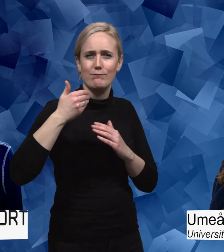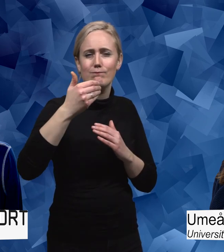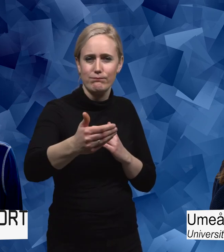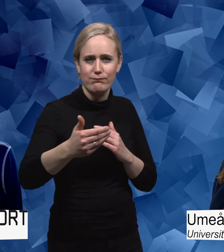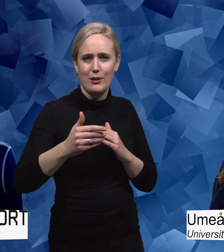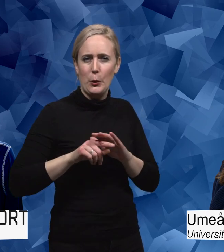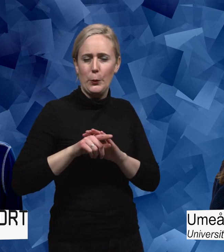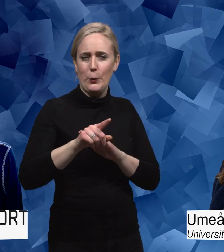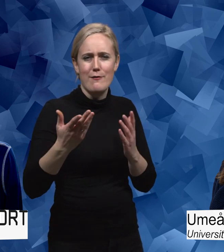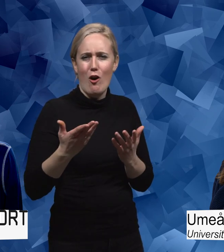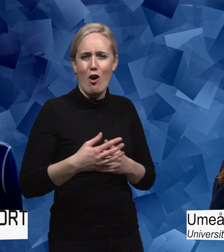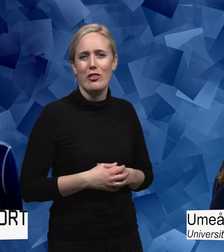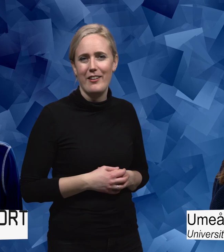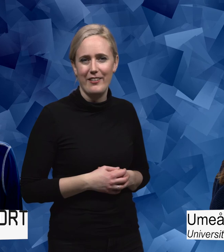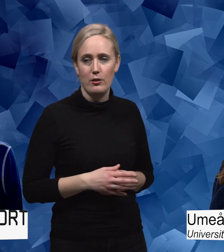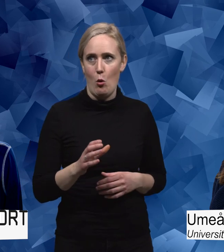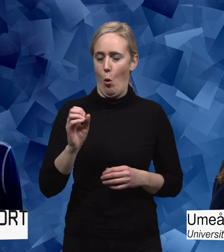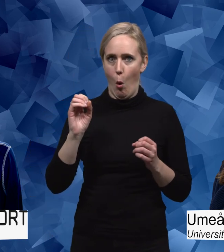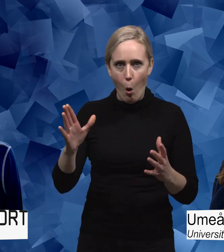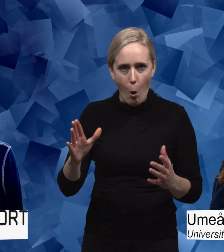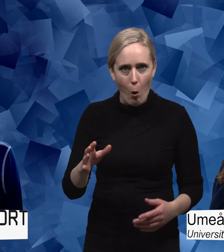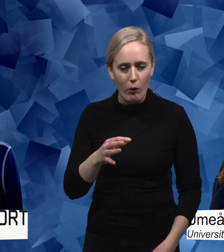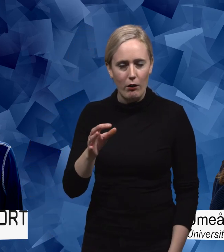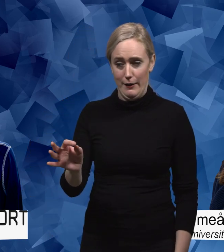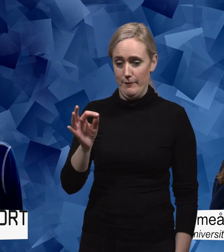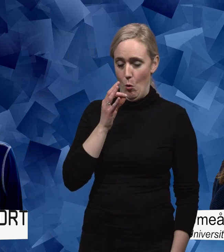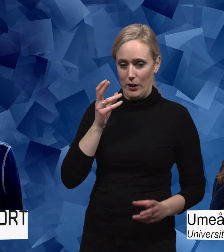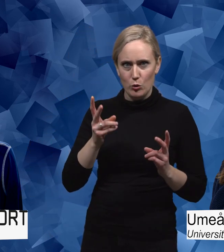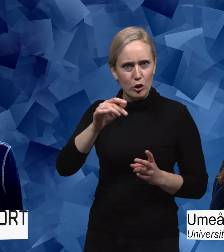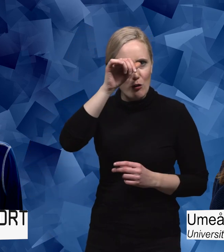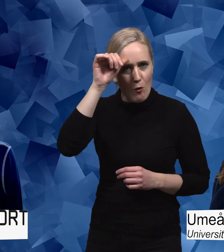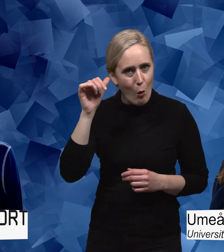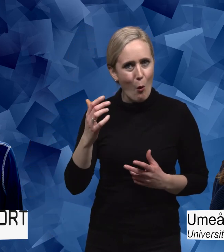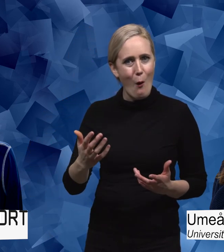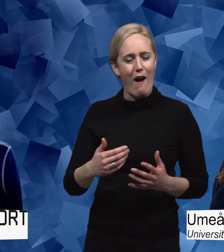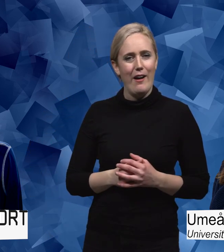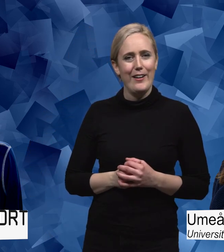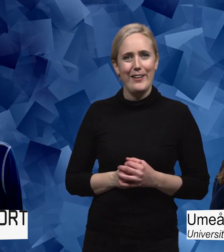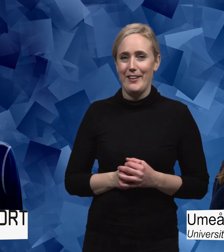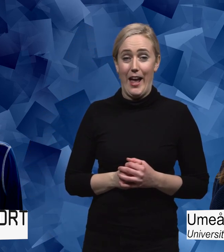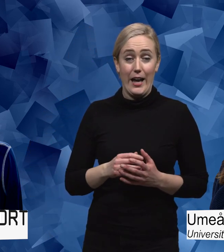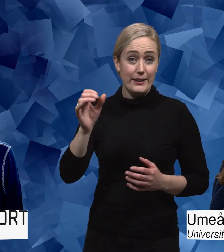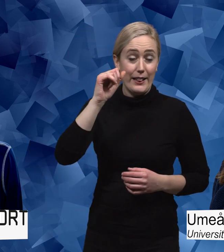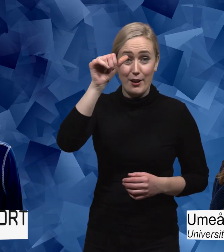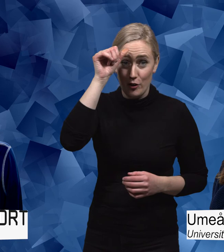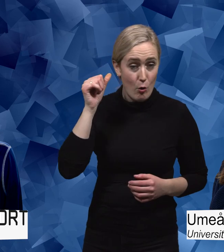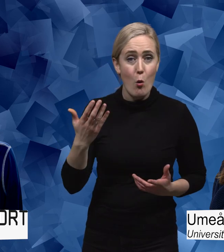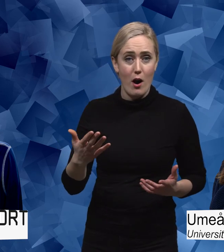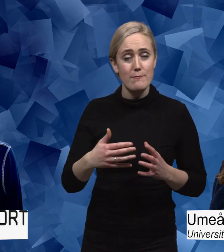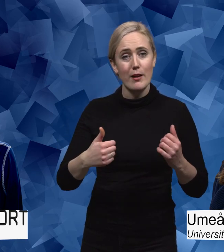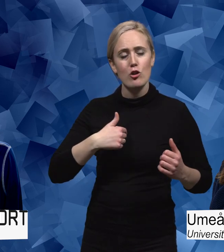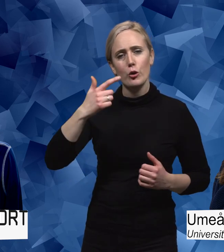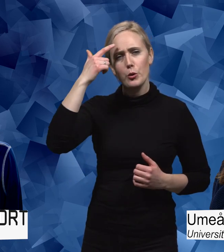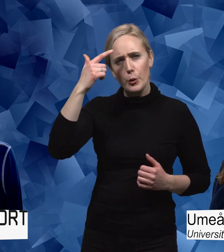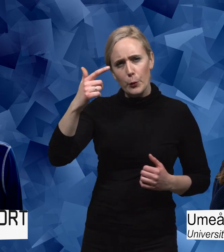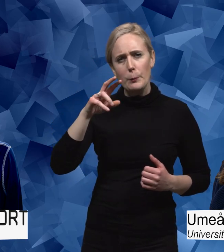Vad skulle det vara? Oj, vilken fråga. Den var svår. Ja, det är jättesvårt. Men jag tror